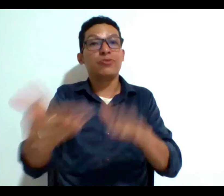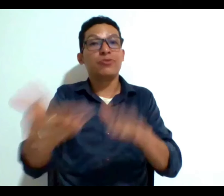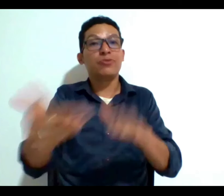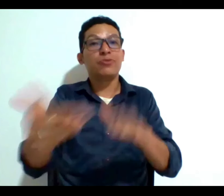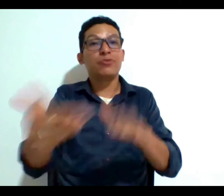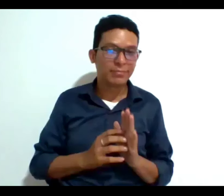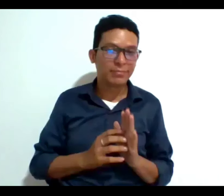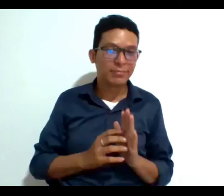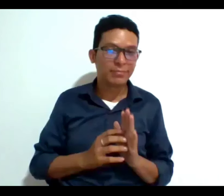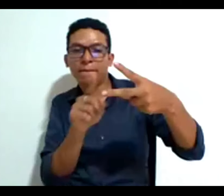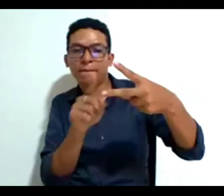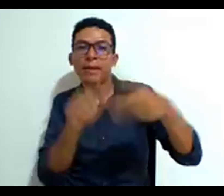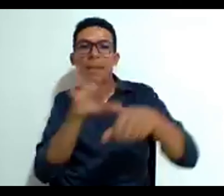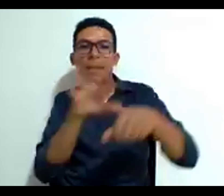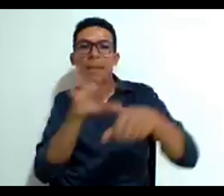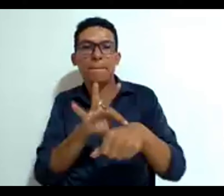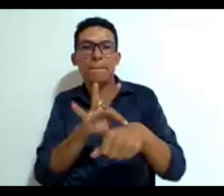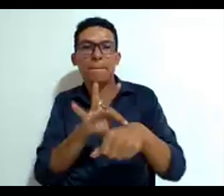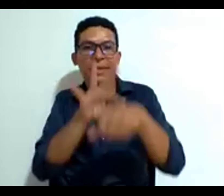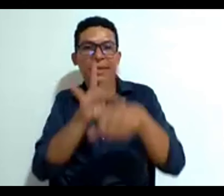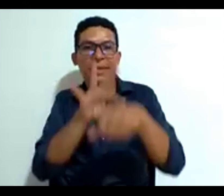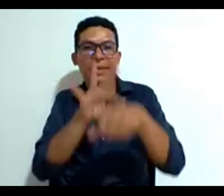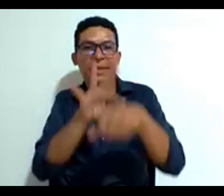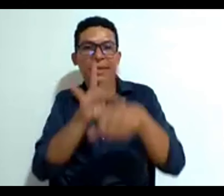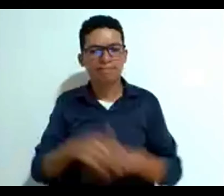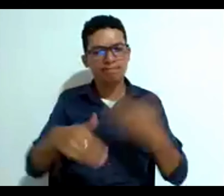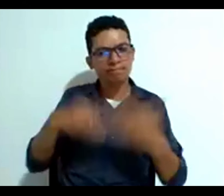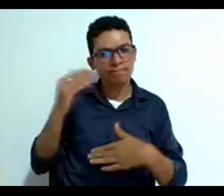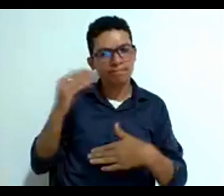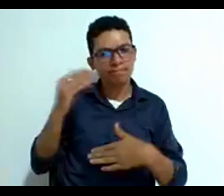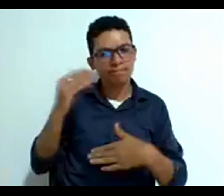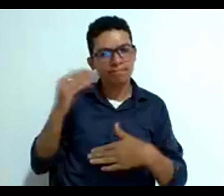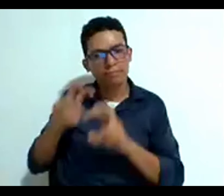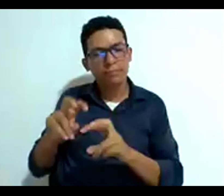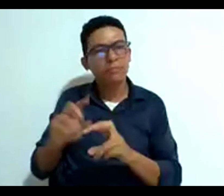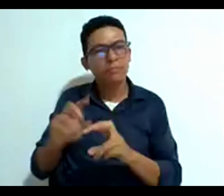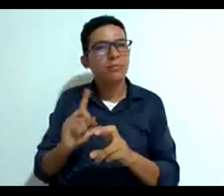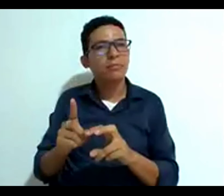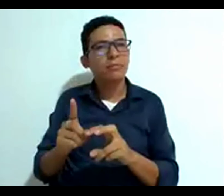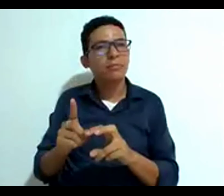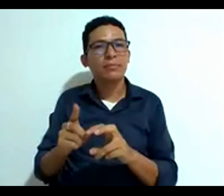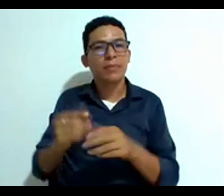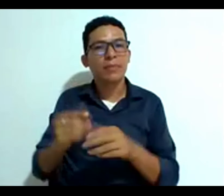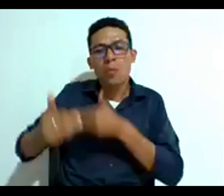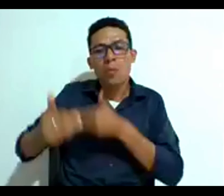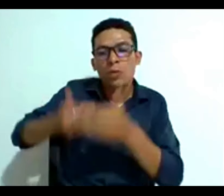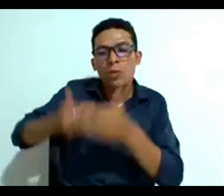conocemos es donde los médicos empiezan a intervenir en estos procesos de muerte